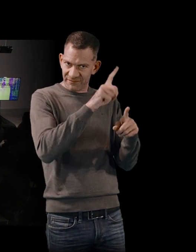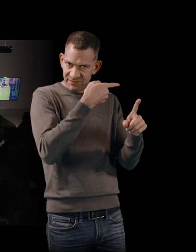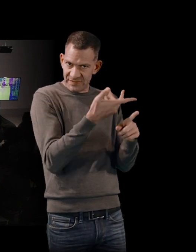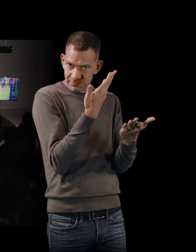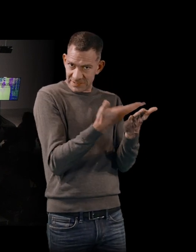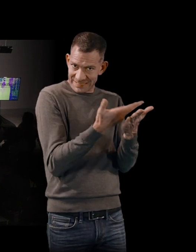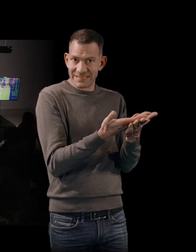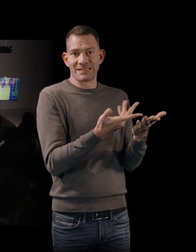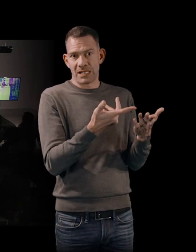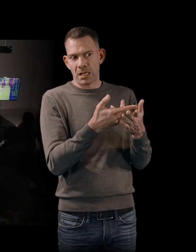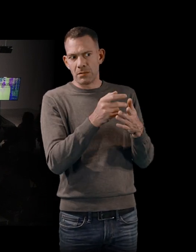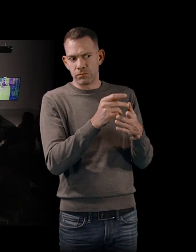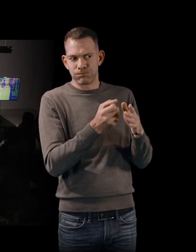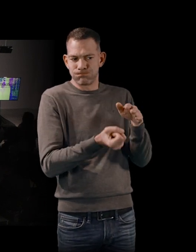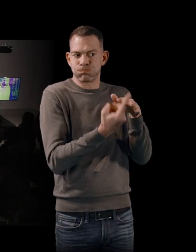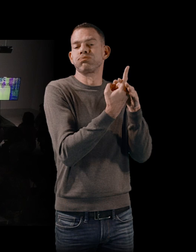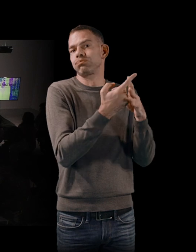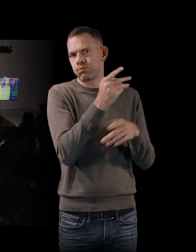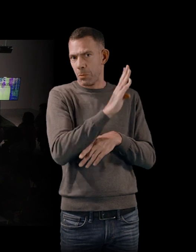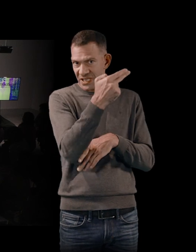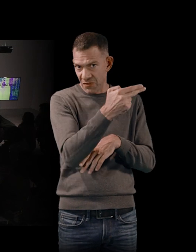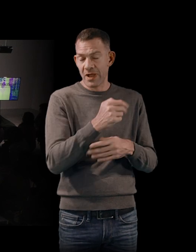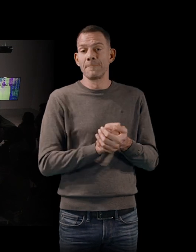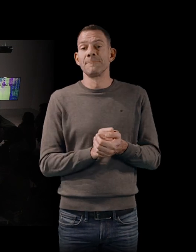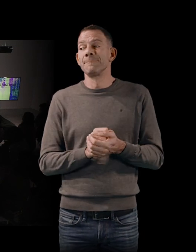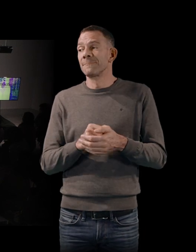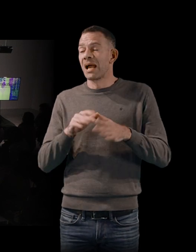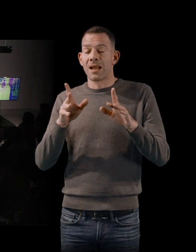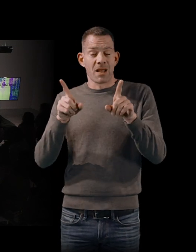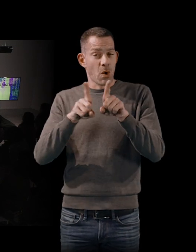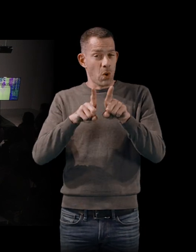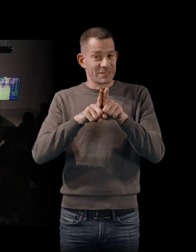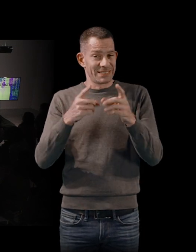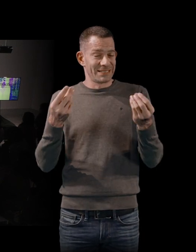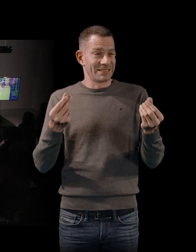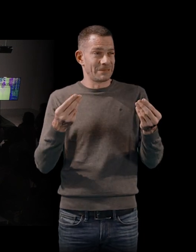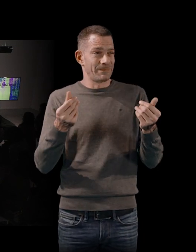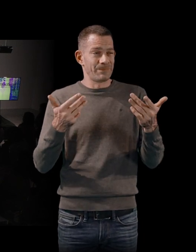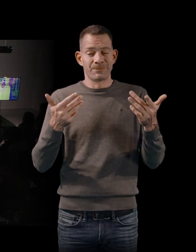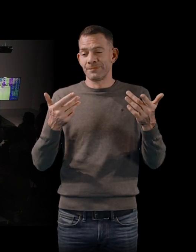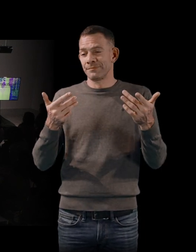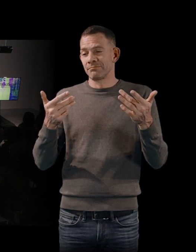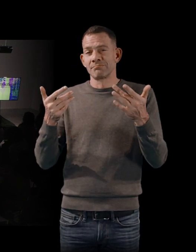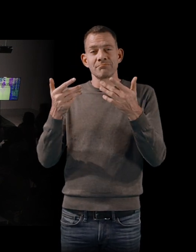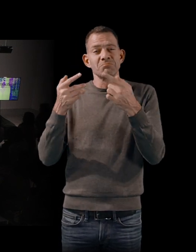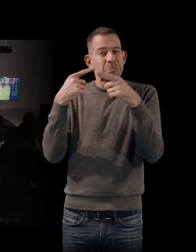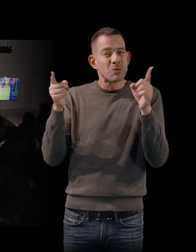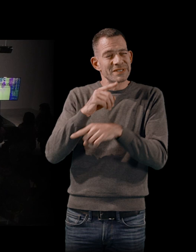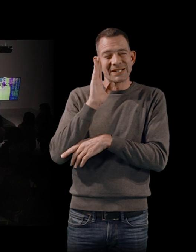de la naissance de la Bossa Nova. Mais c'est vrai que de me replonger dans les morceaux de l'époque, c'était